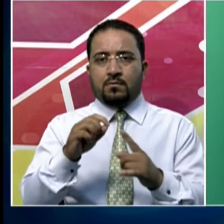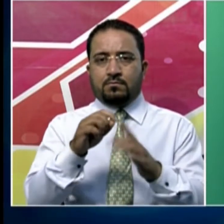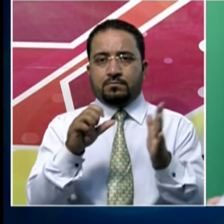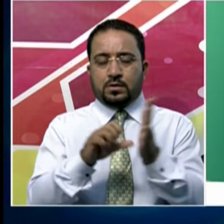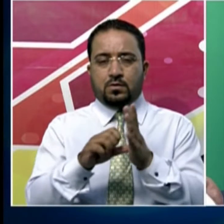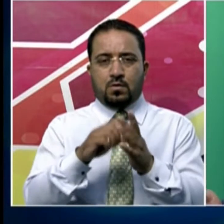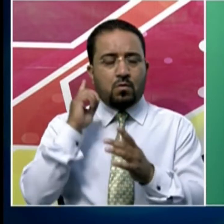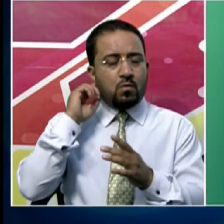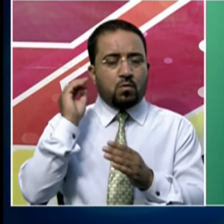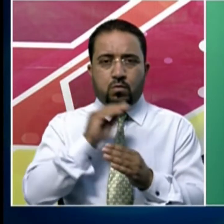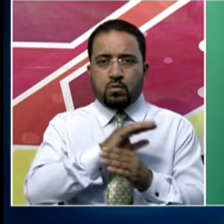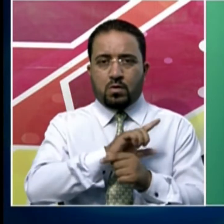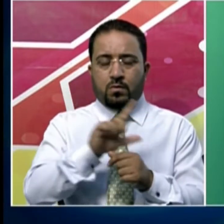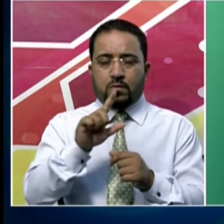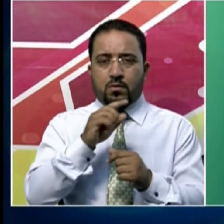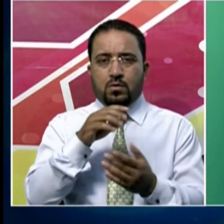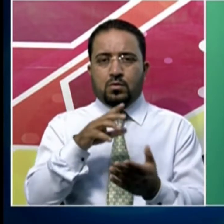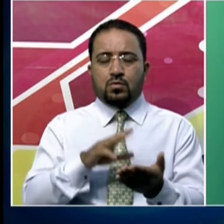تذکرہ کیا ہوں